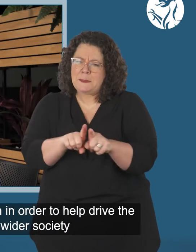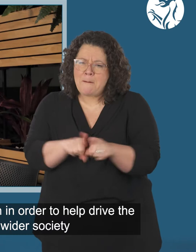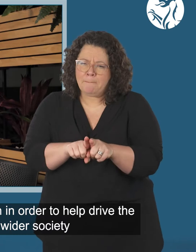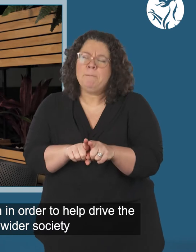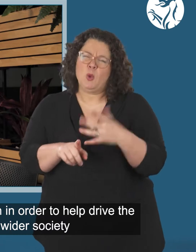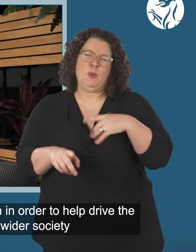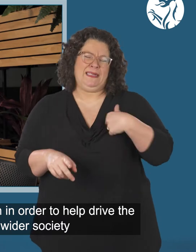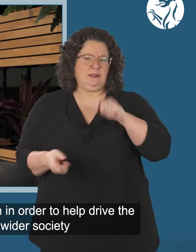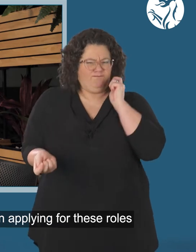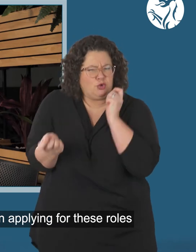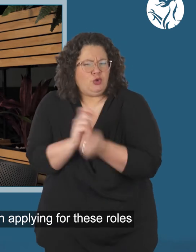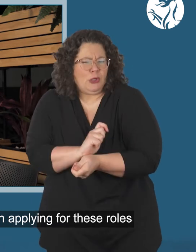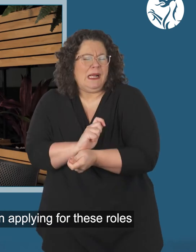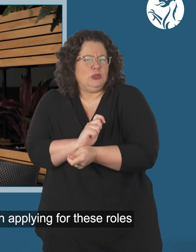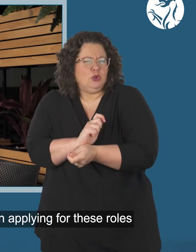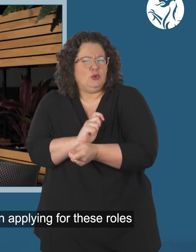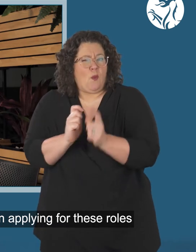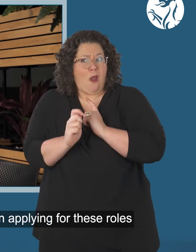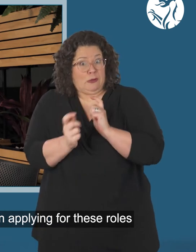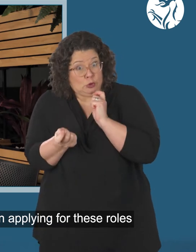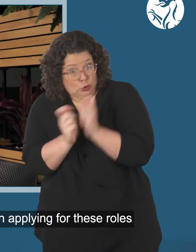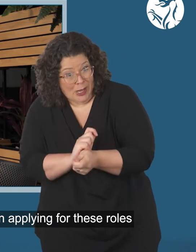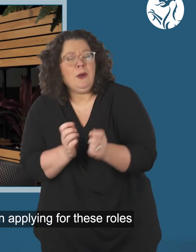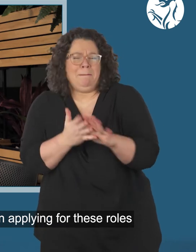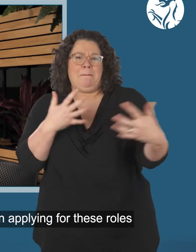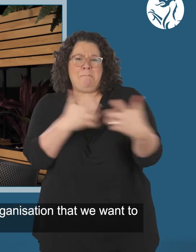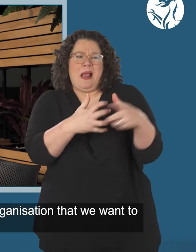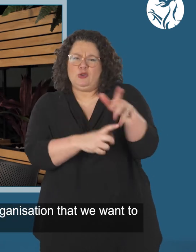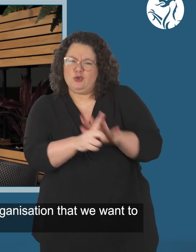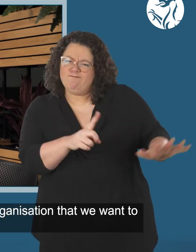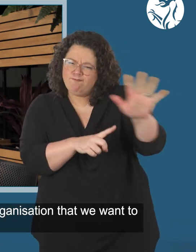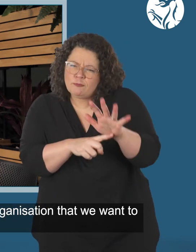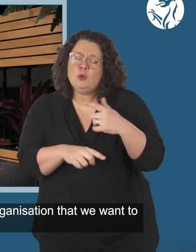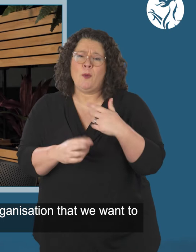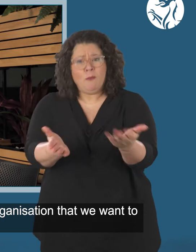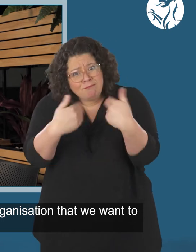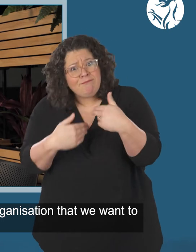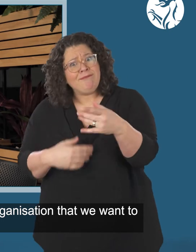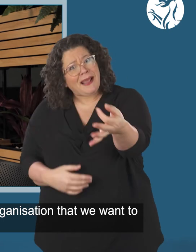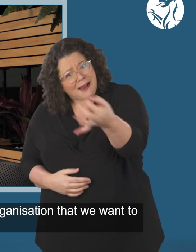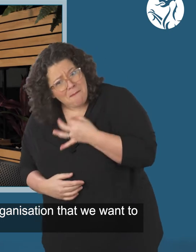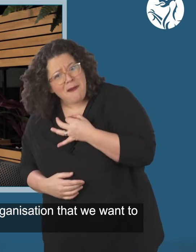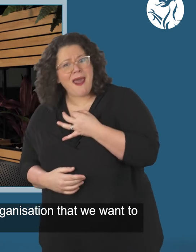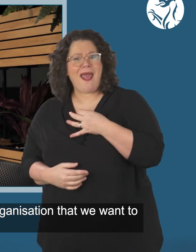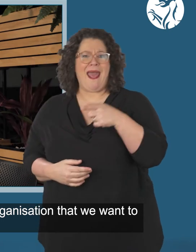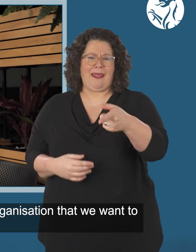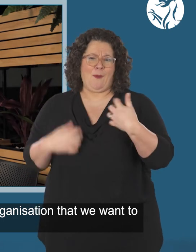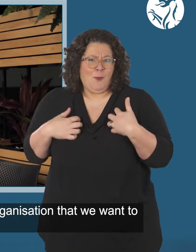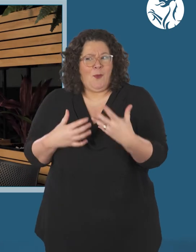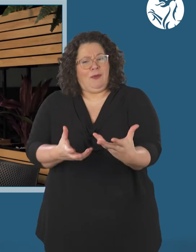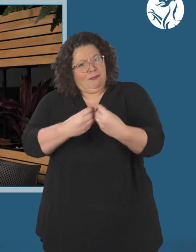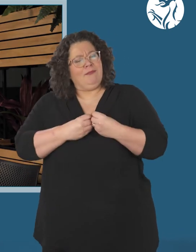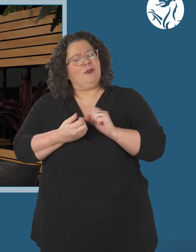to see in wider society. So we warmly welcome your interest in applying for these roles and hope you will help us create the organisation that we want to be.